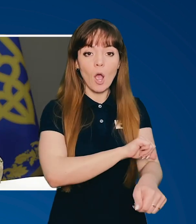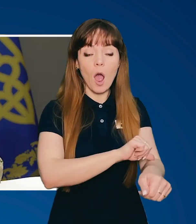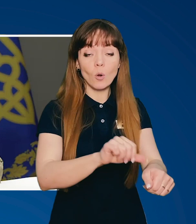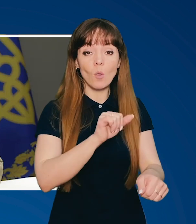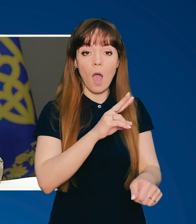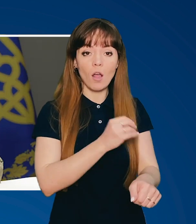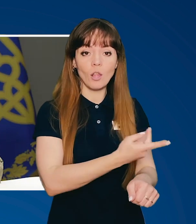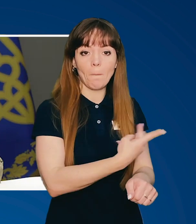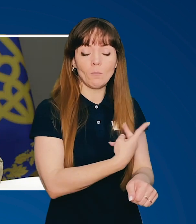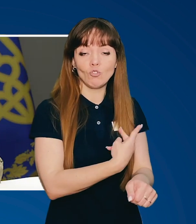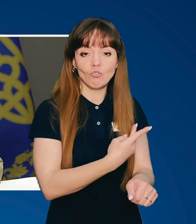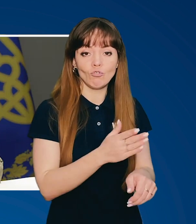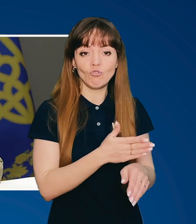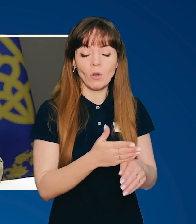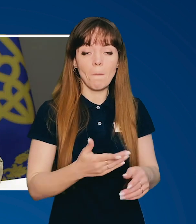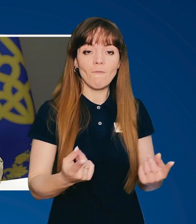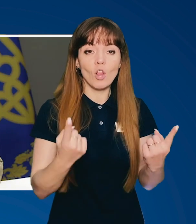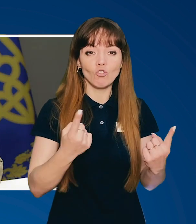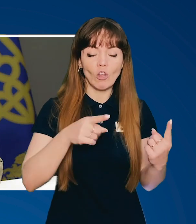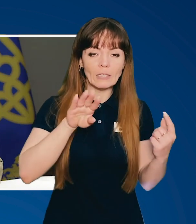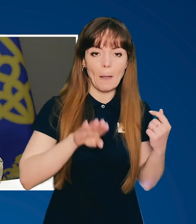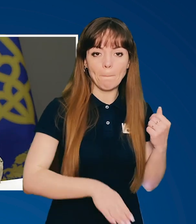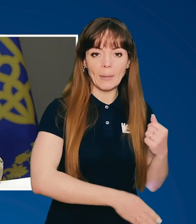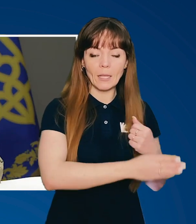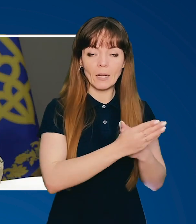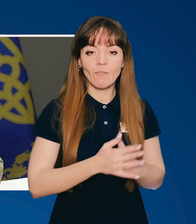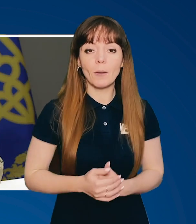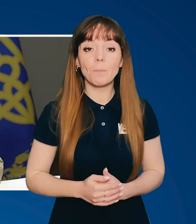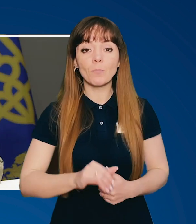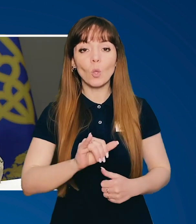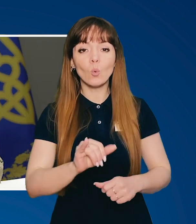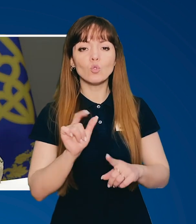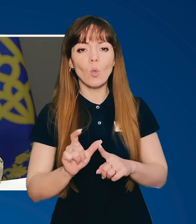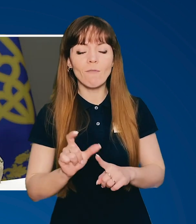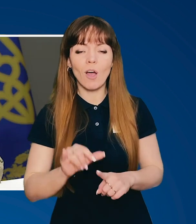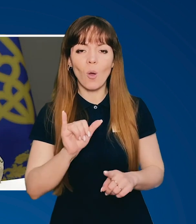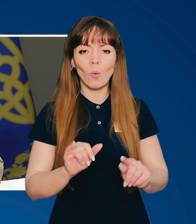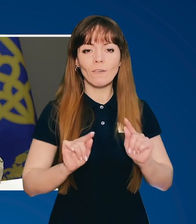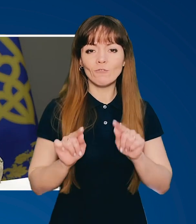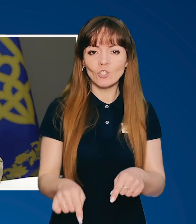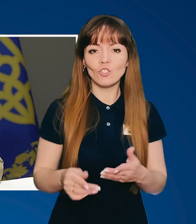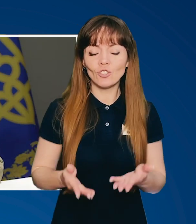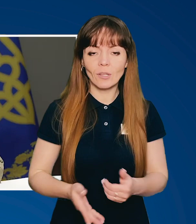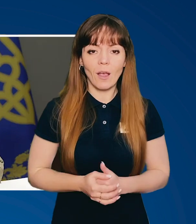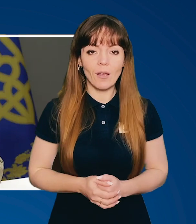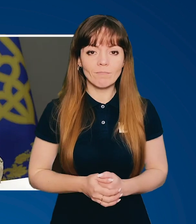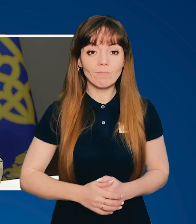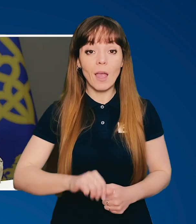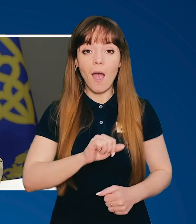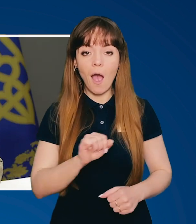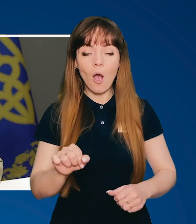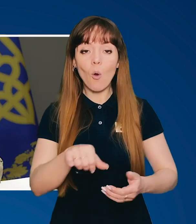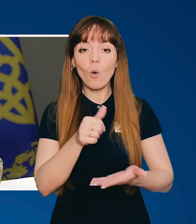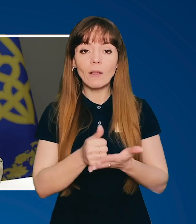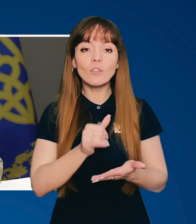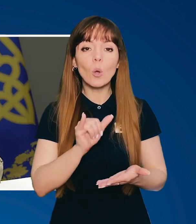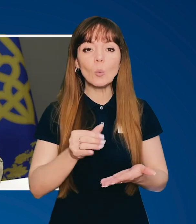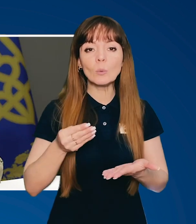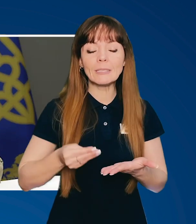але між нами величезна прірва. У словах, у вчинках, а головне у